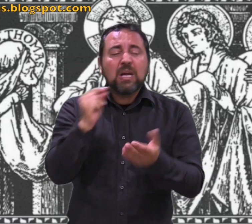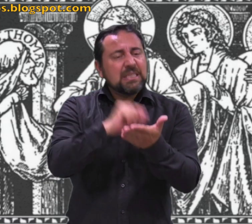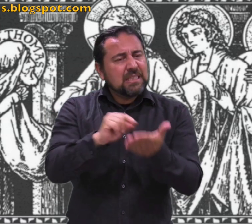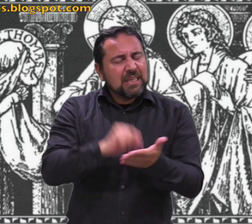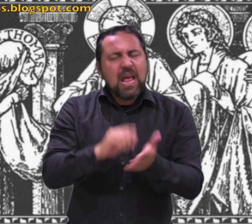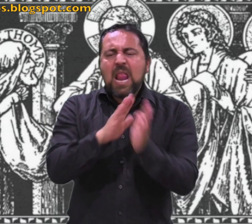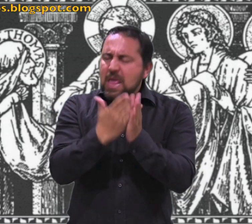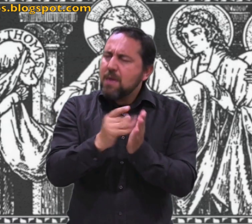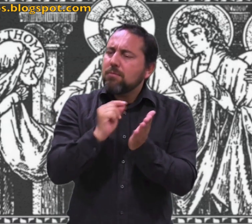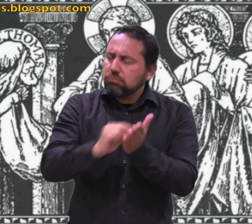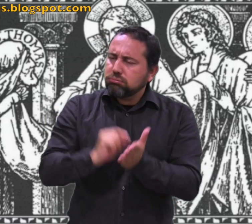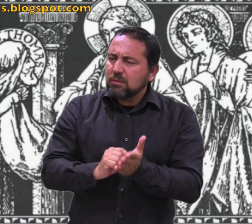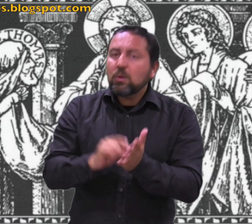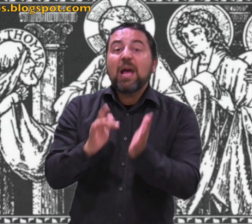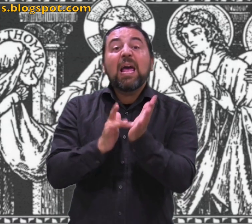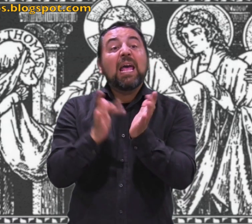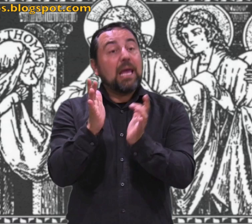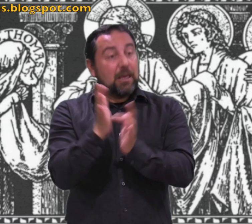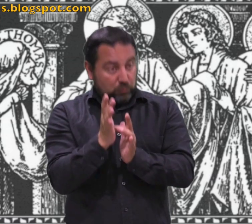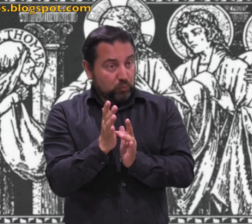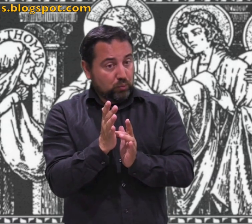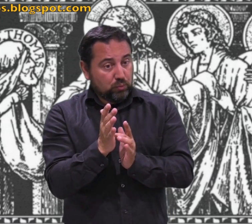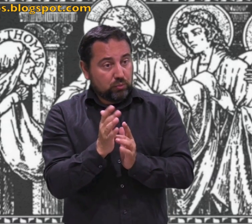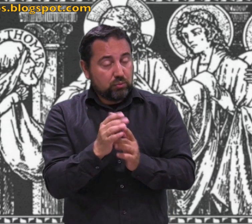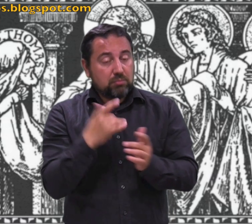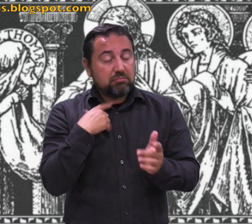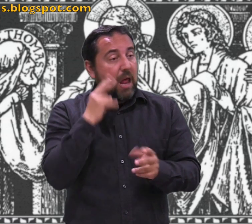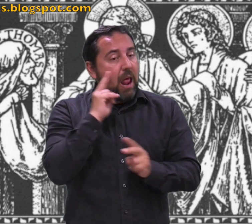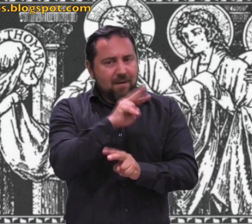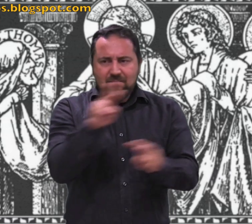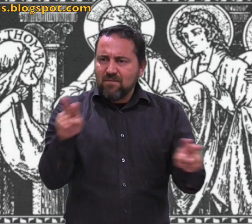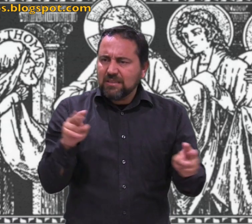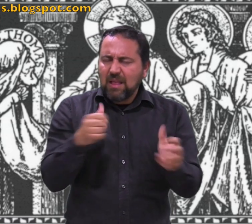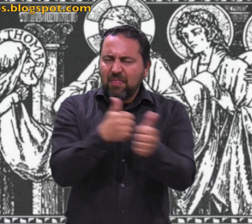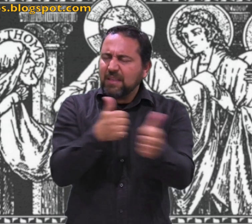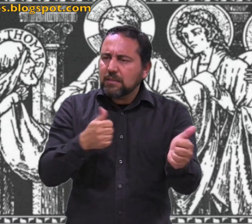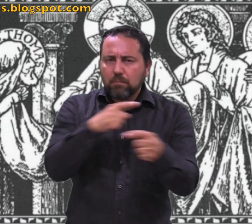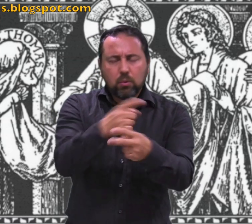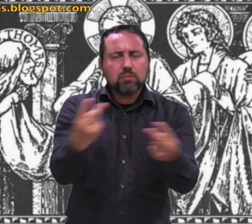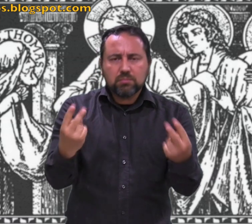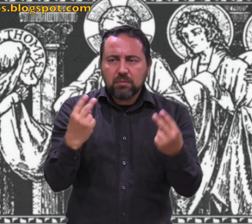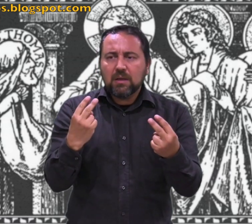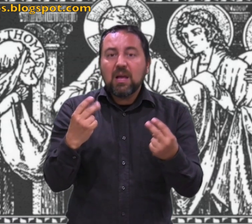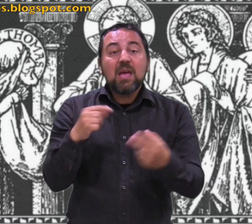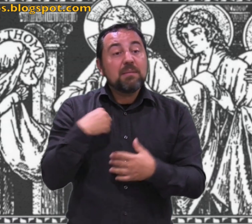Muchos otros signos que no están escritos en este libro hizo Jesús a la vista de los discípulos.